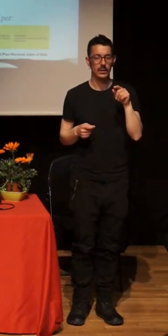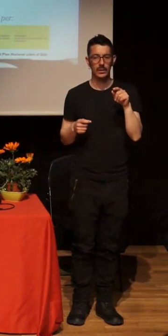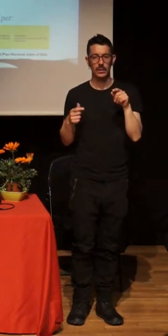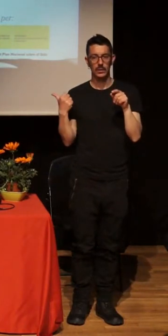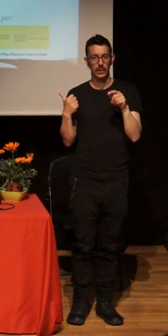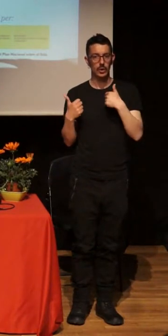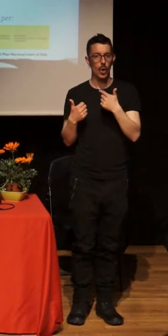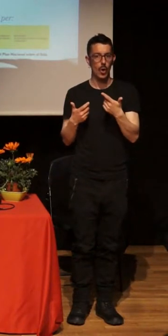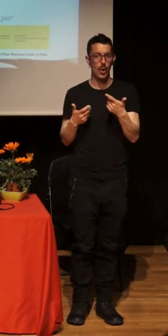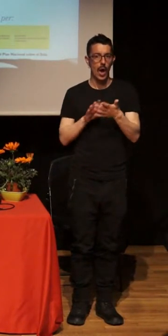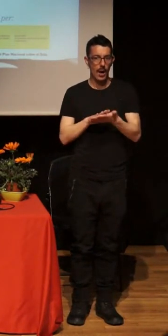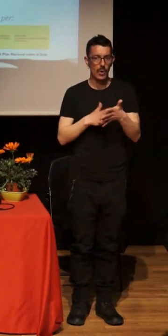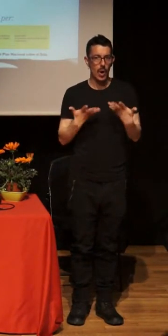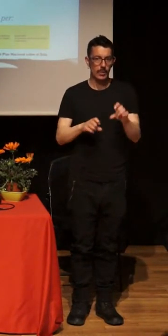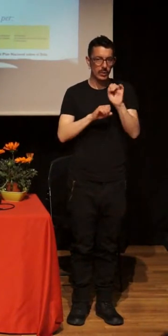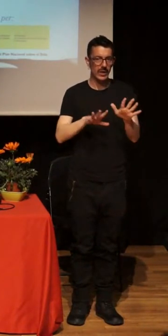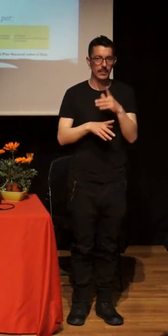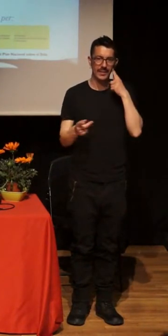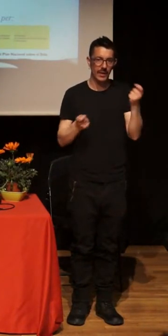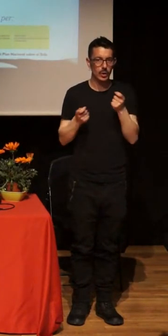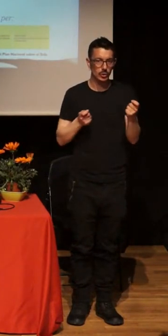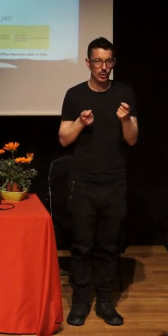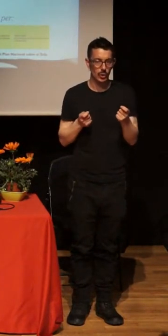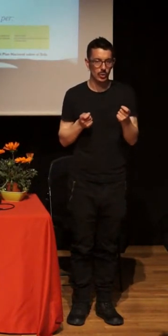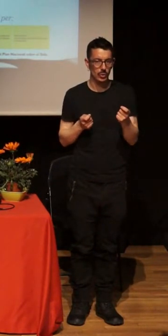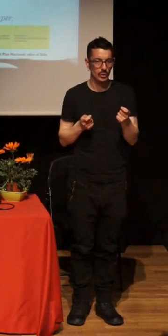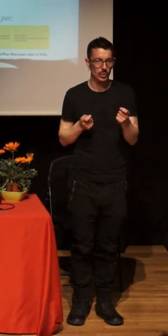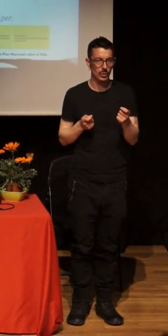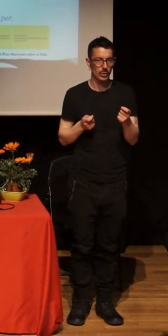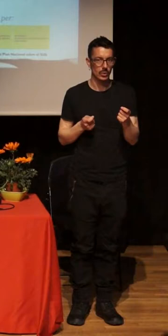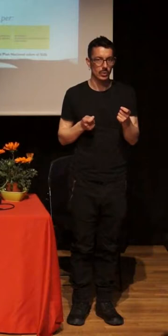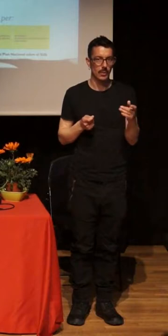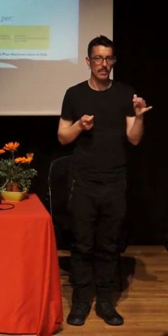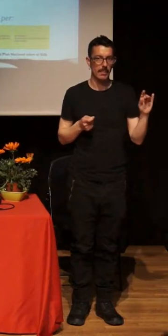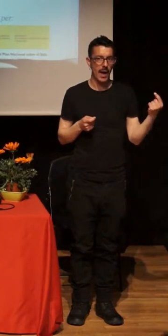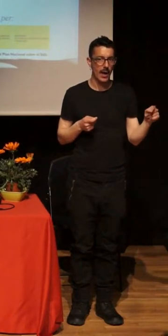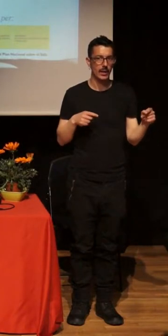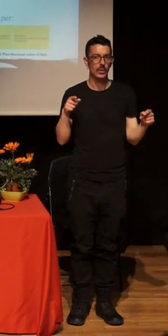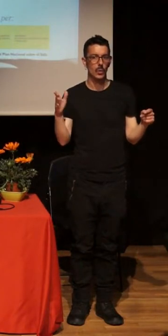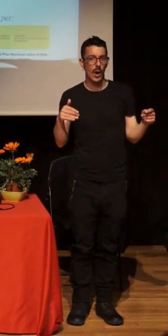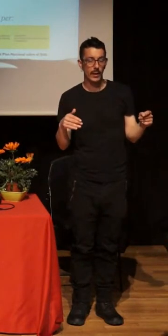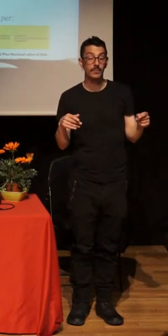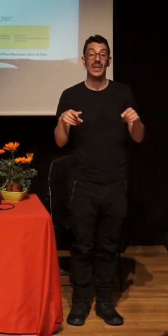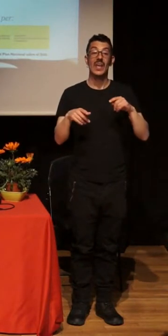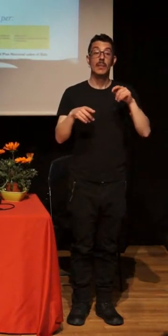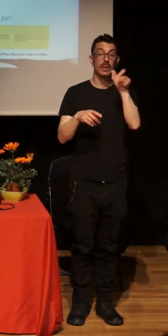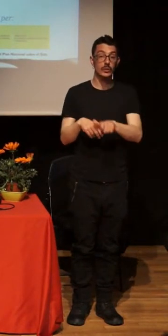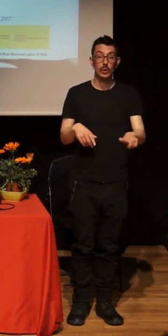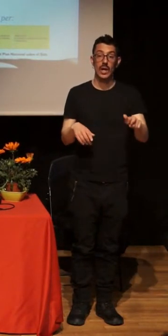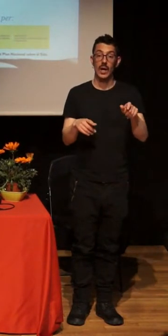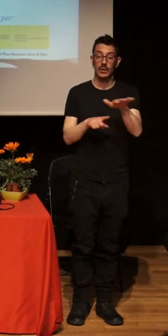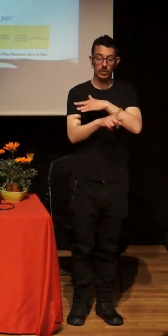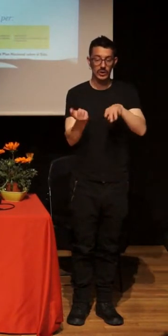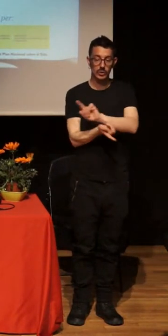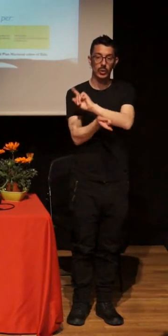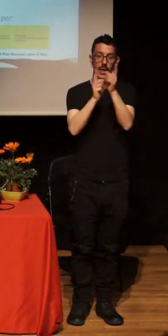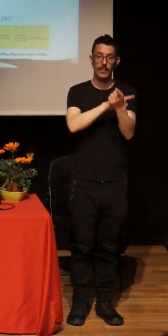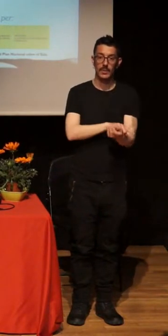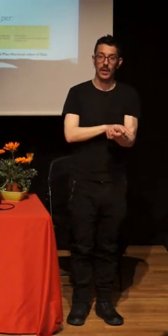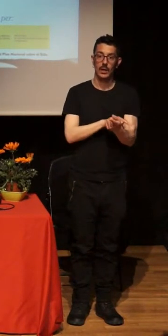control. La persona, sus contextos cambiantes, sus interseccionalidades, dejan de ser elementos presentes en el análisis sobre